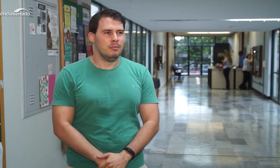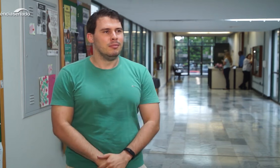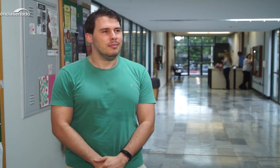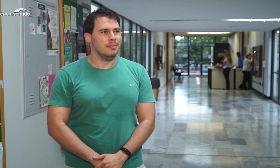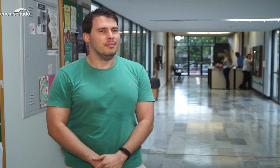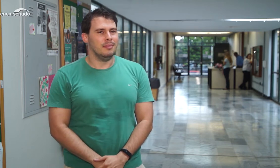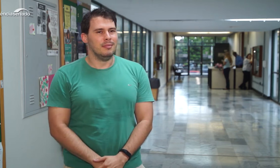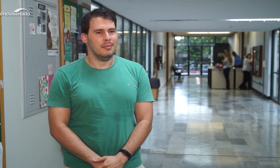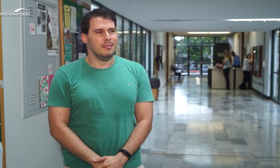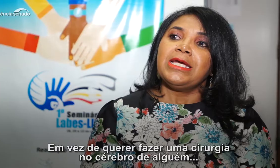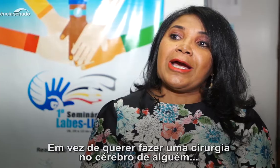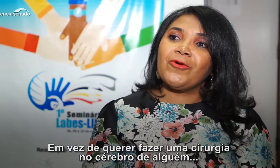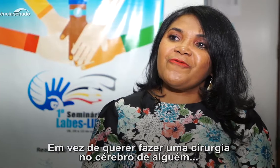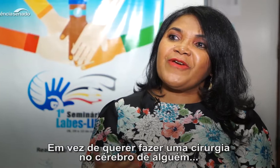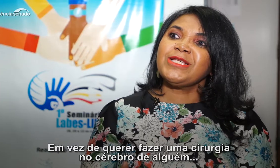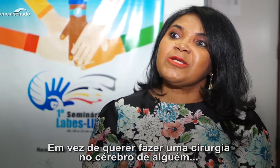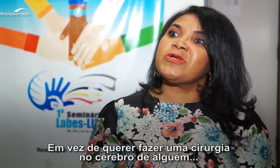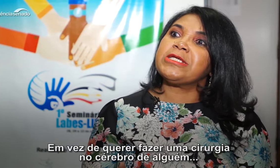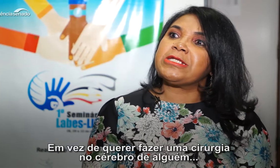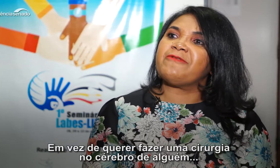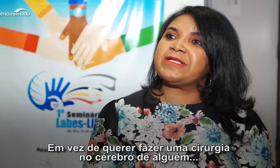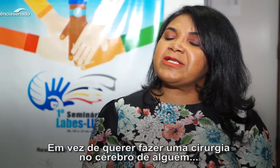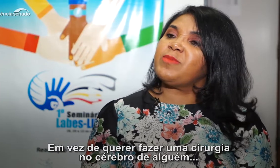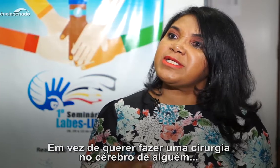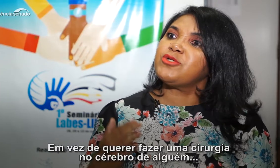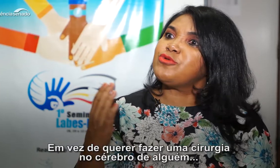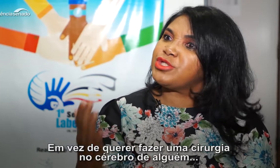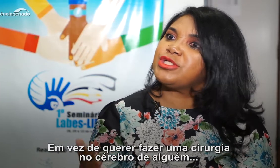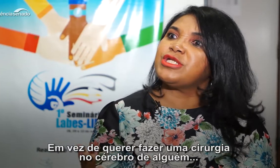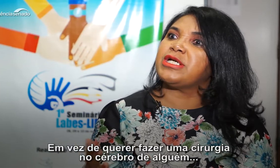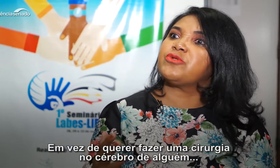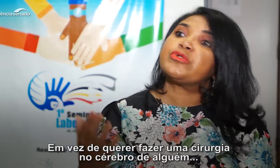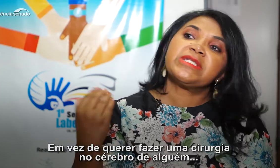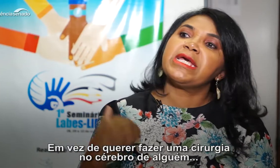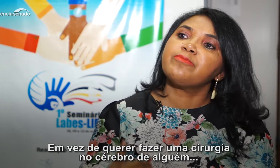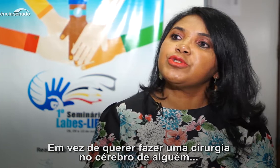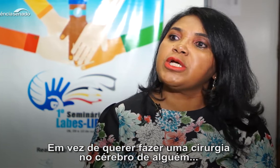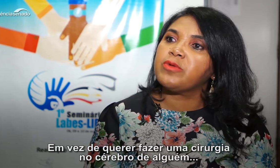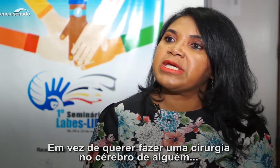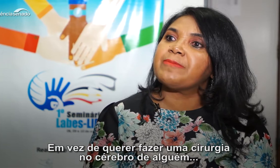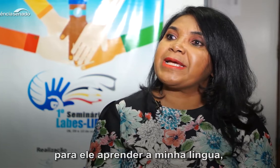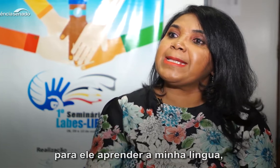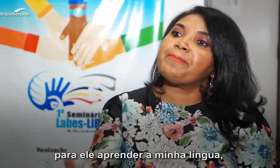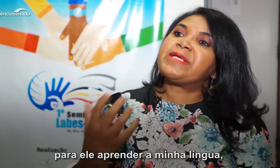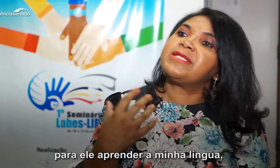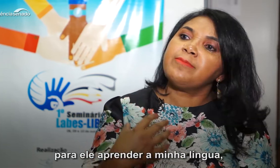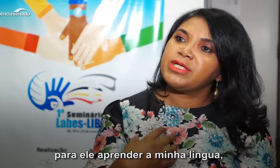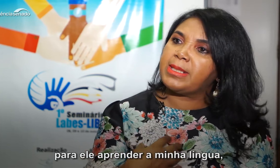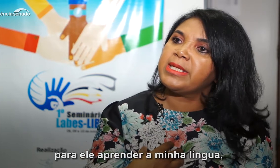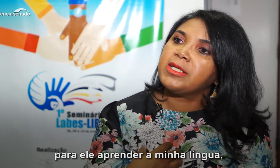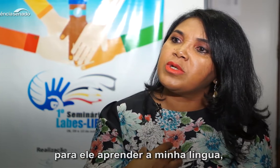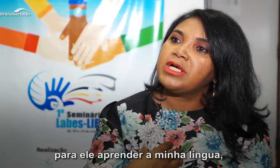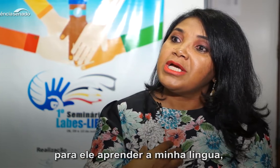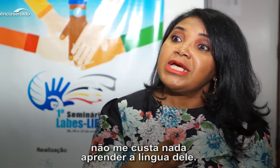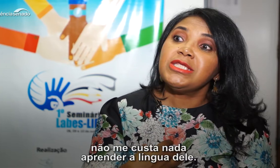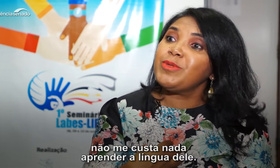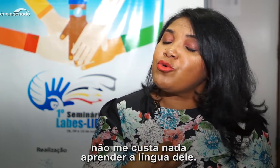sou surdo. Ao invés de eu querer fazer uma cirurgia no cérebro de alguém para ele aprender a minha língua, não me